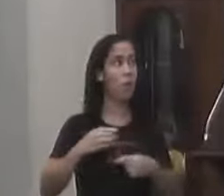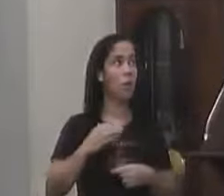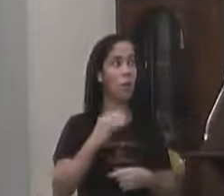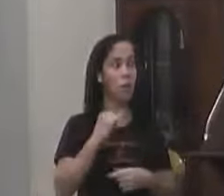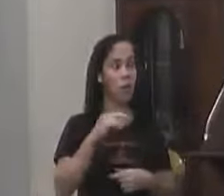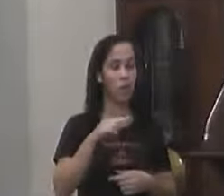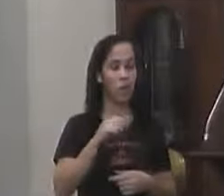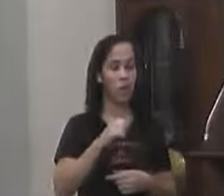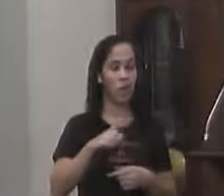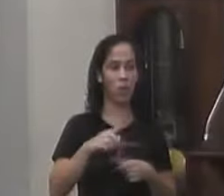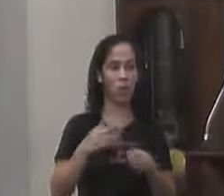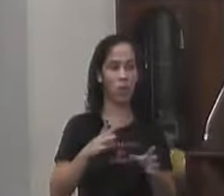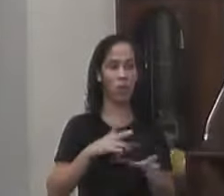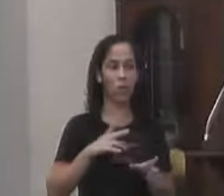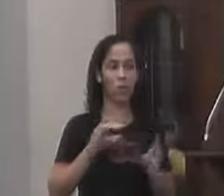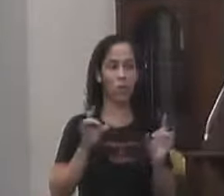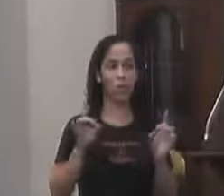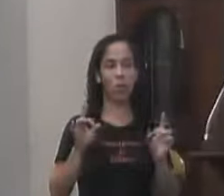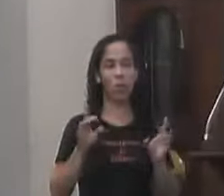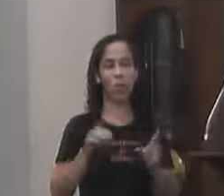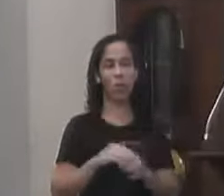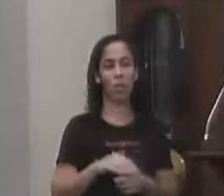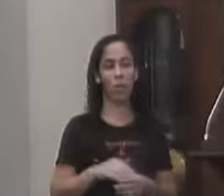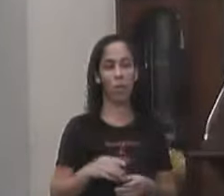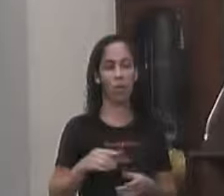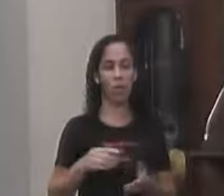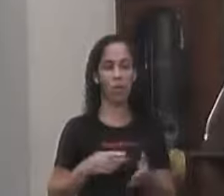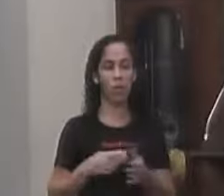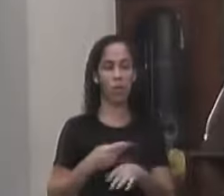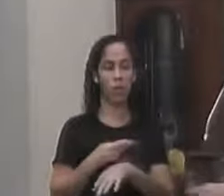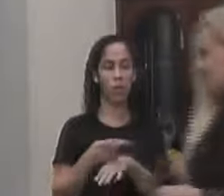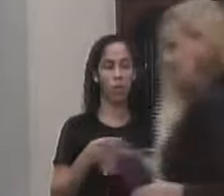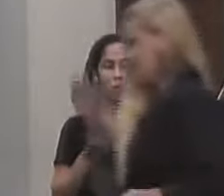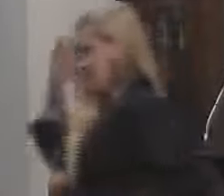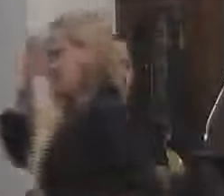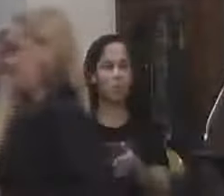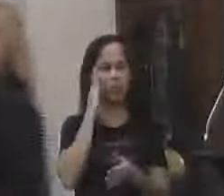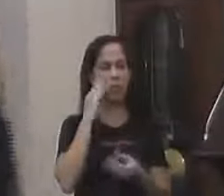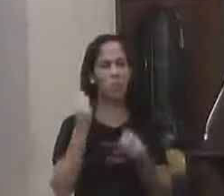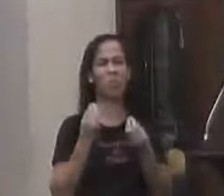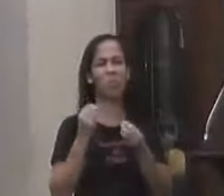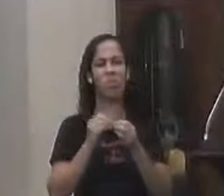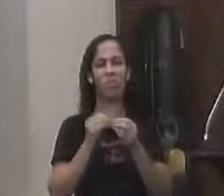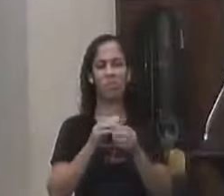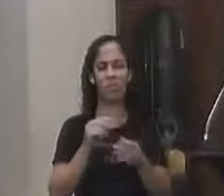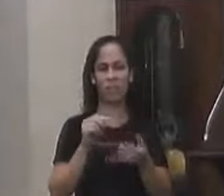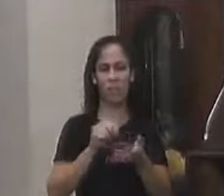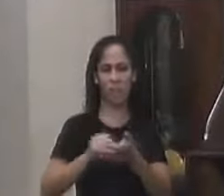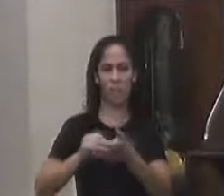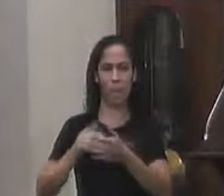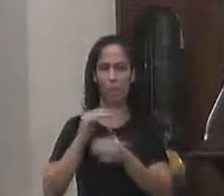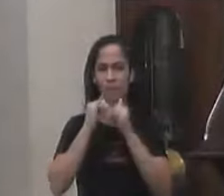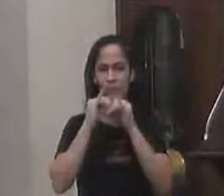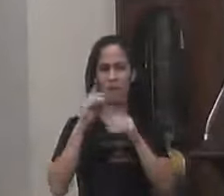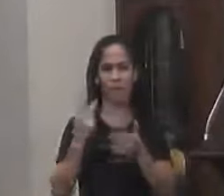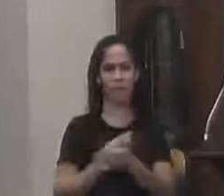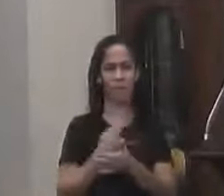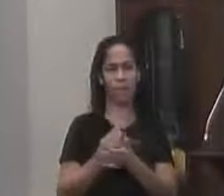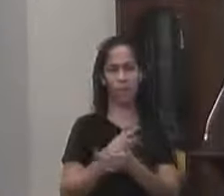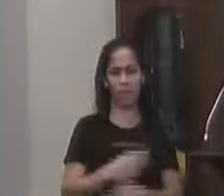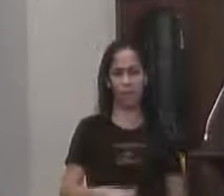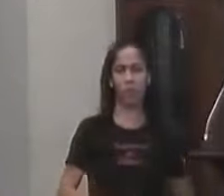departamento Especializado Para ir atrás E identificar Quando essas coisas São crimes E